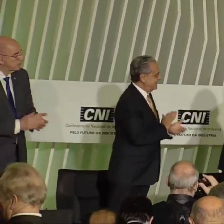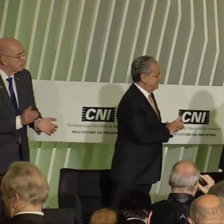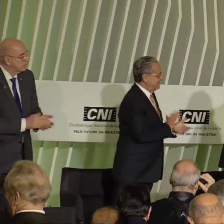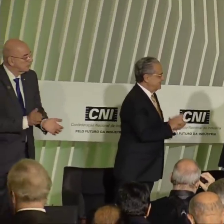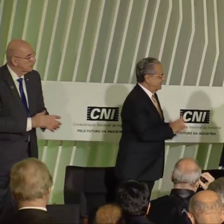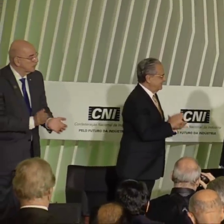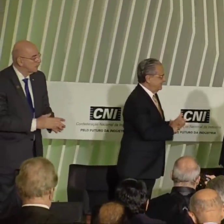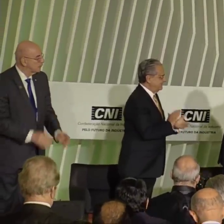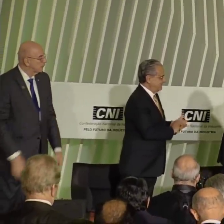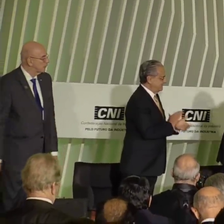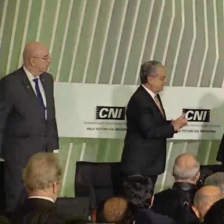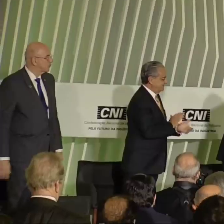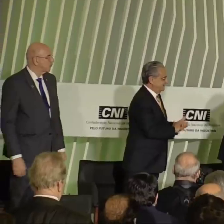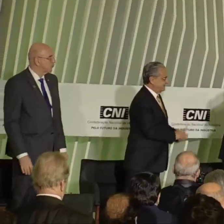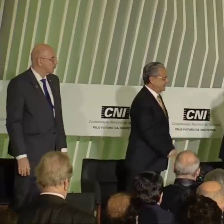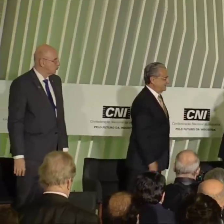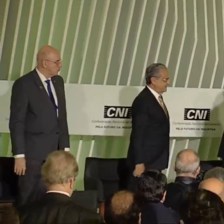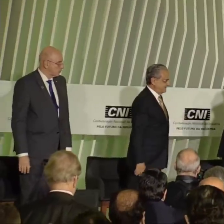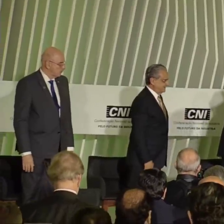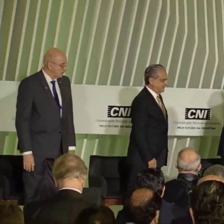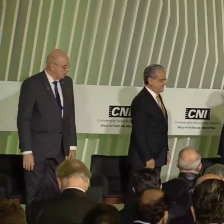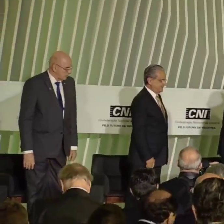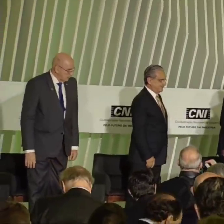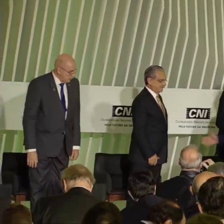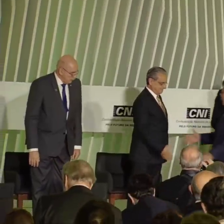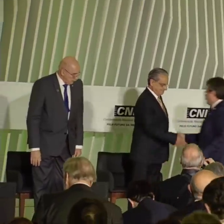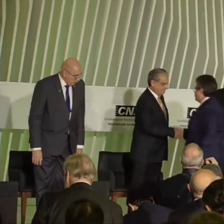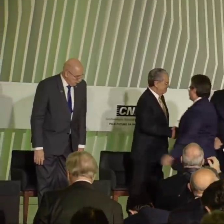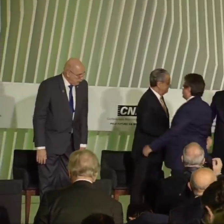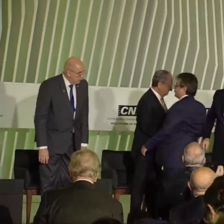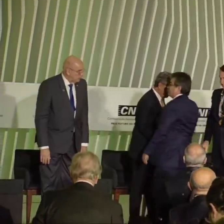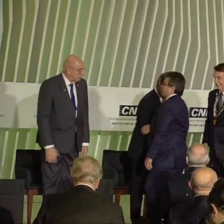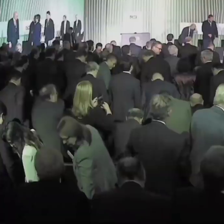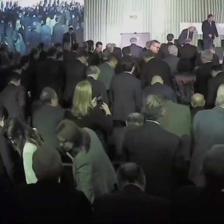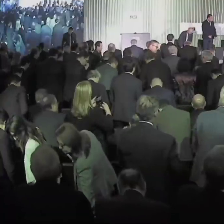Senhoras e senhores, com a palavra o Presidente da República, Jair Bolsonaro.